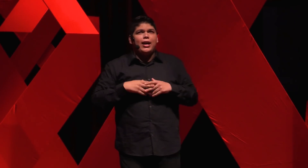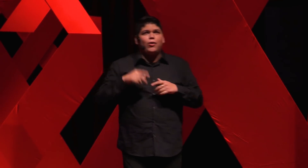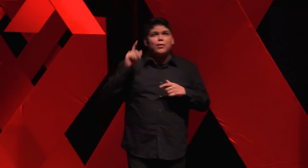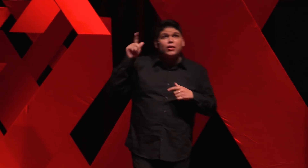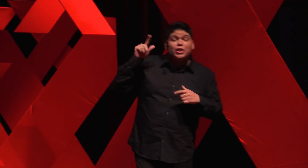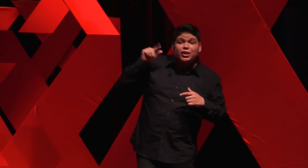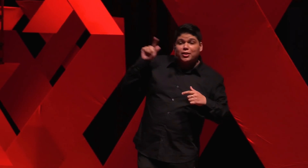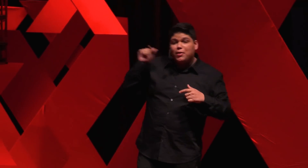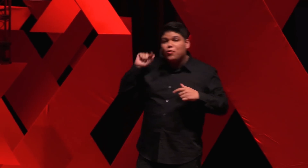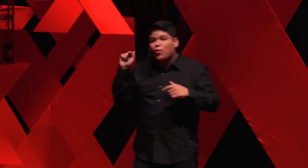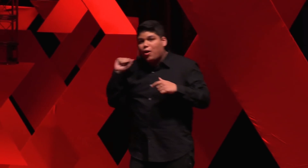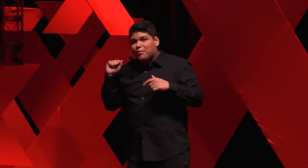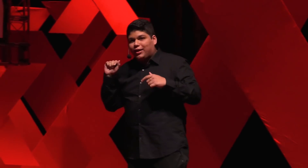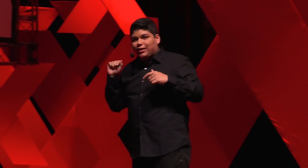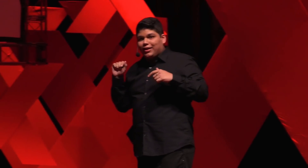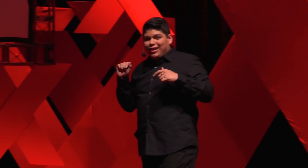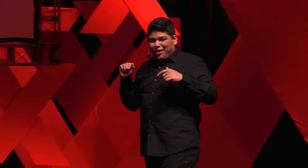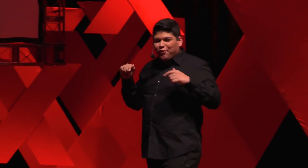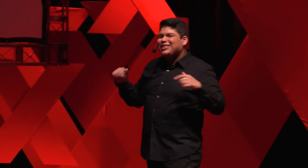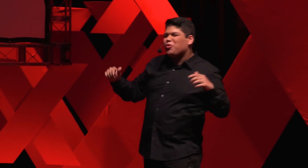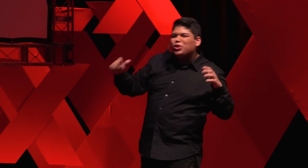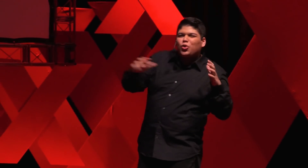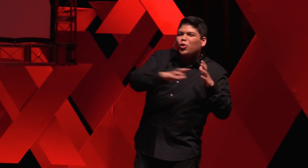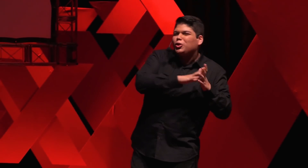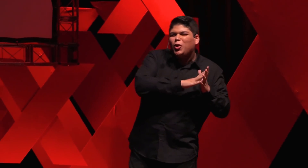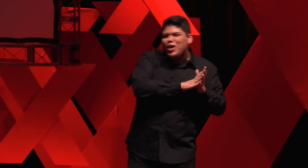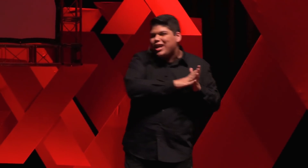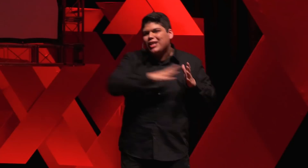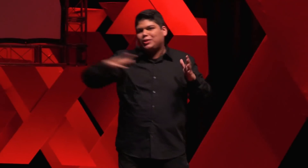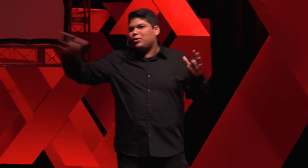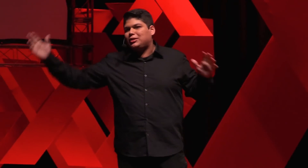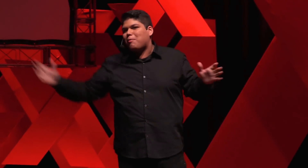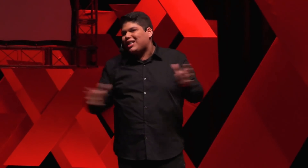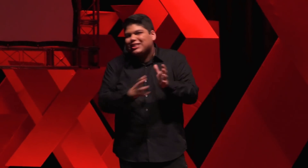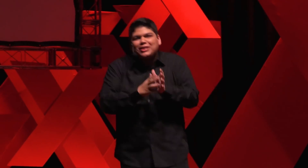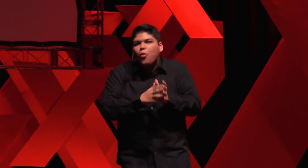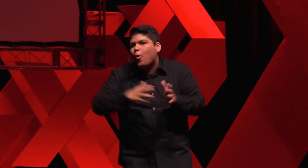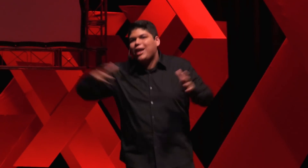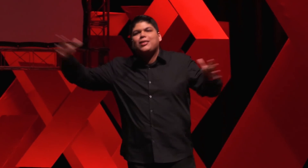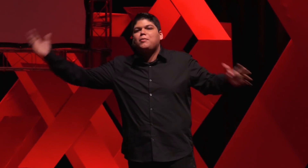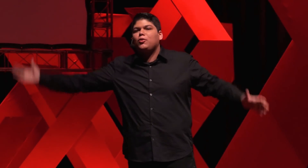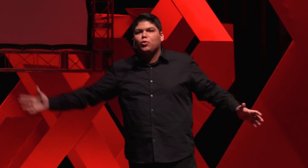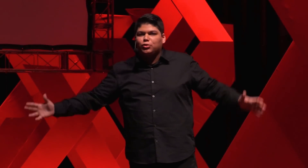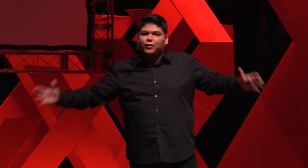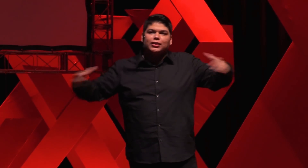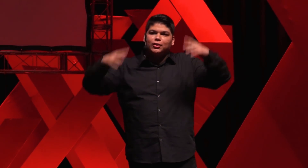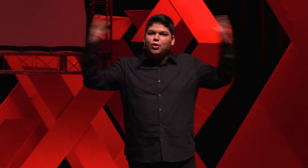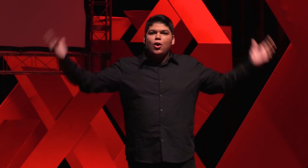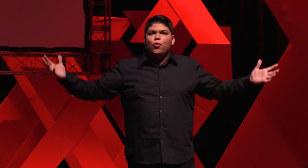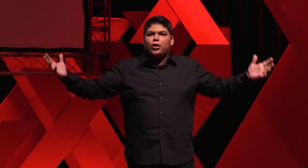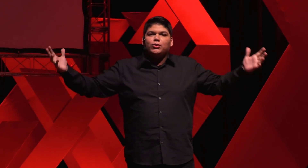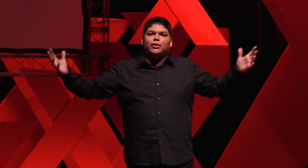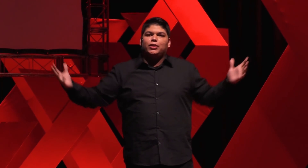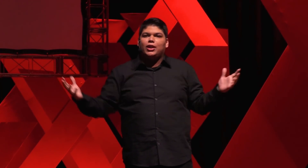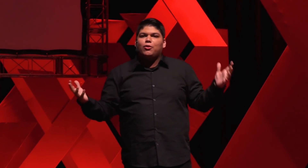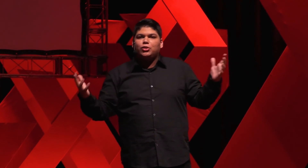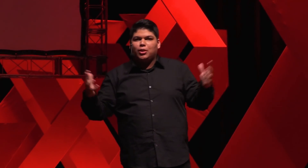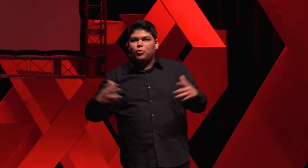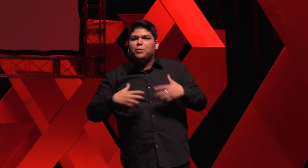Eu lembro que tinha também um homem que fazia um discurso longuíssimo, assim, mais de 50 minutos fazendo o que os evangélicos chamam de